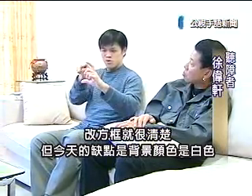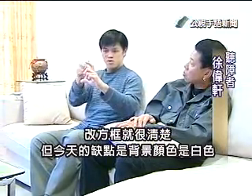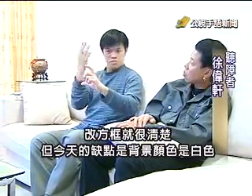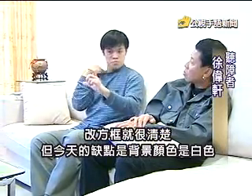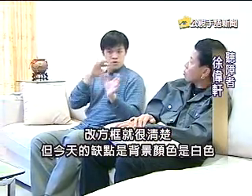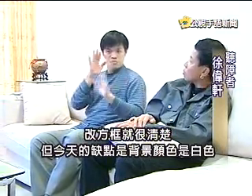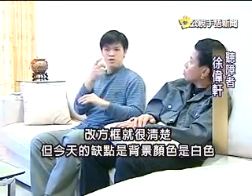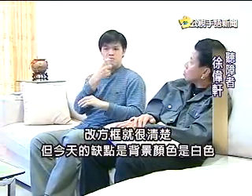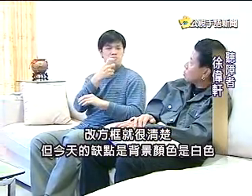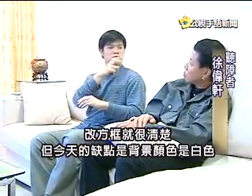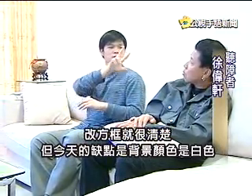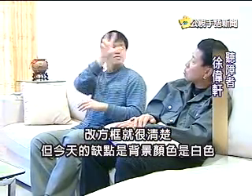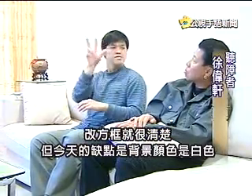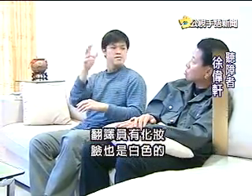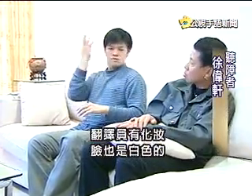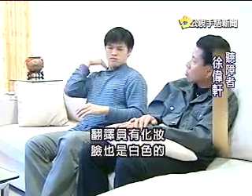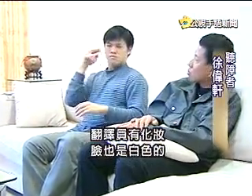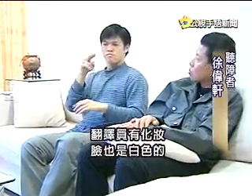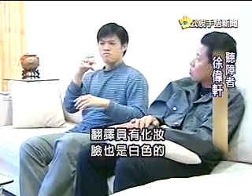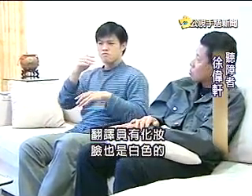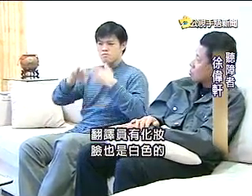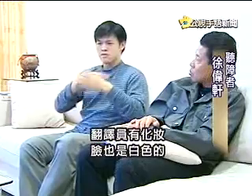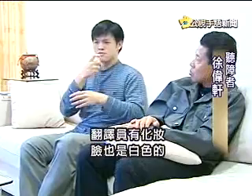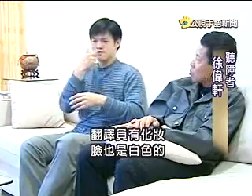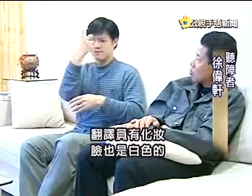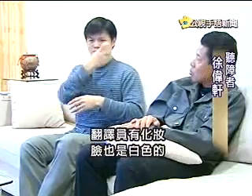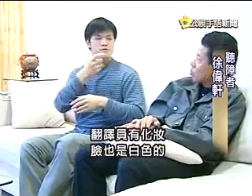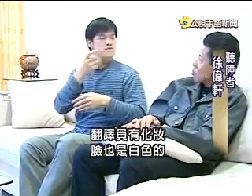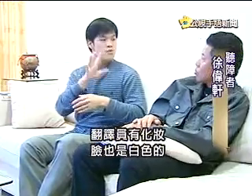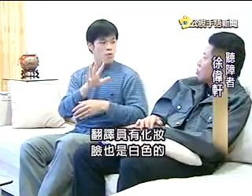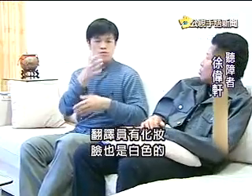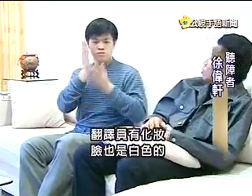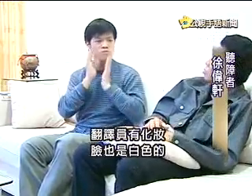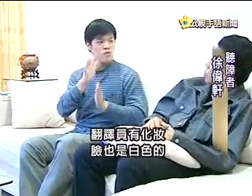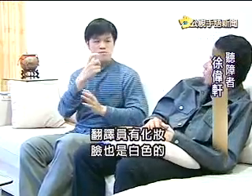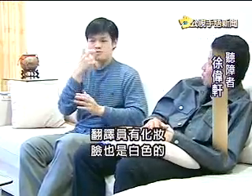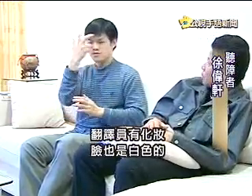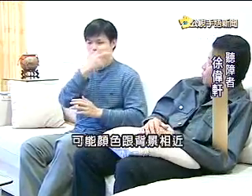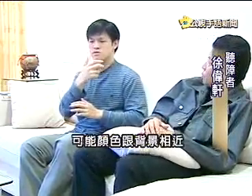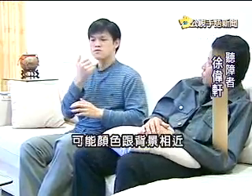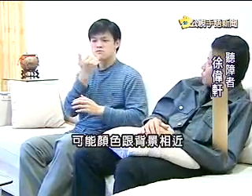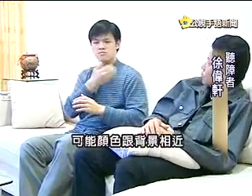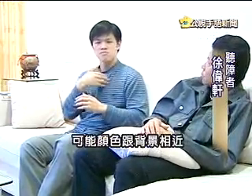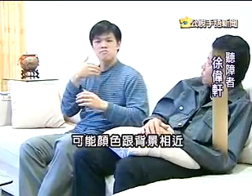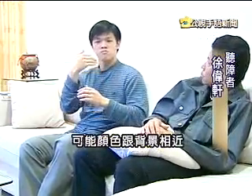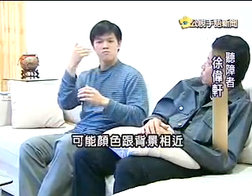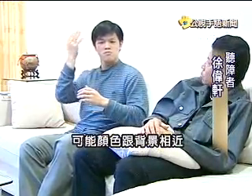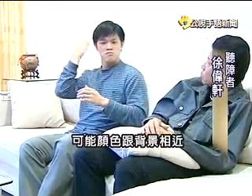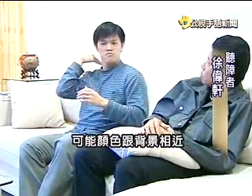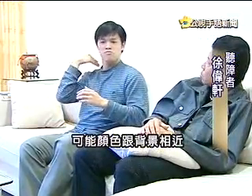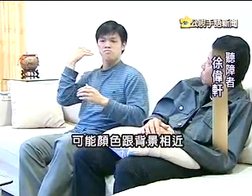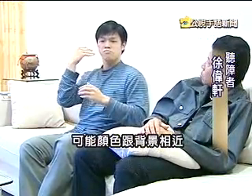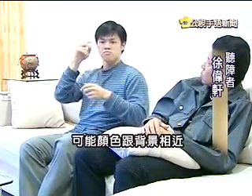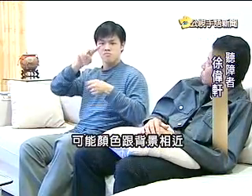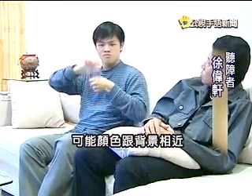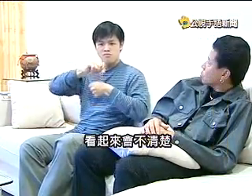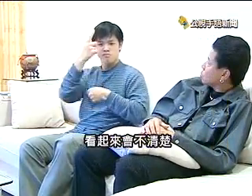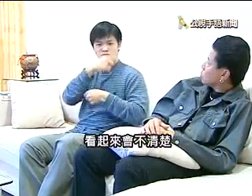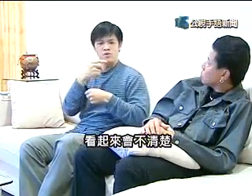色是白色的首语翻译有化妆脸也是白的可能颜色跟背景很相近看起来会